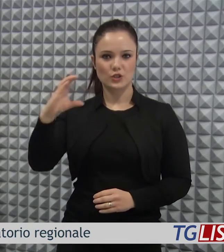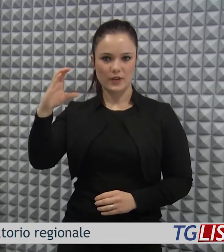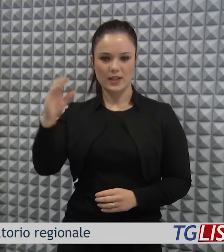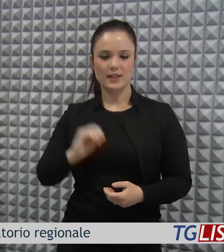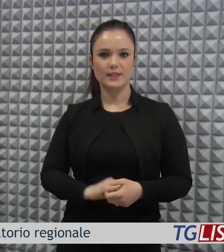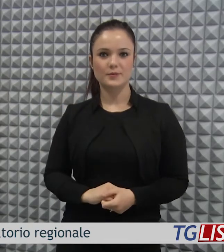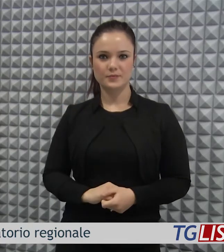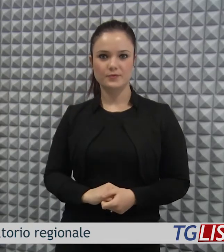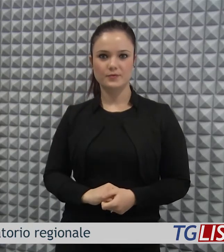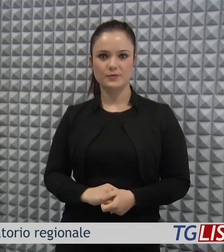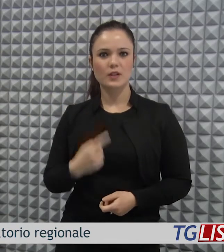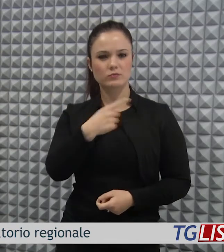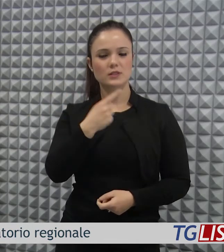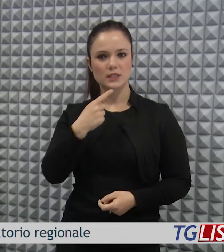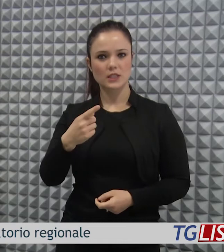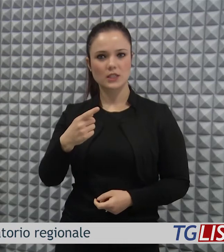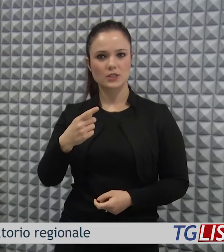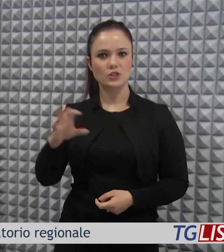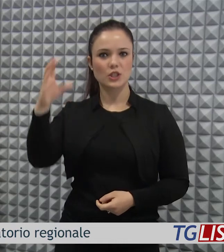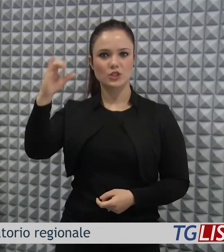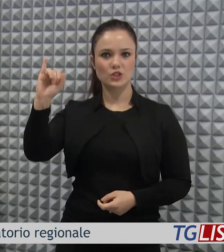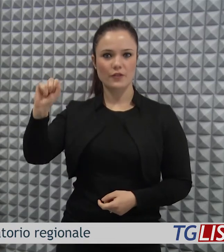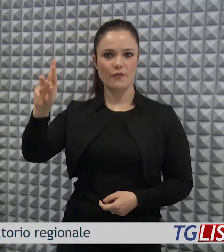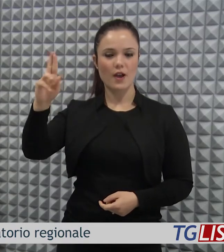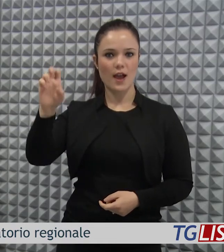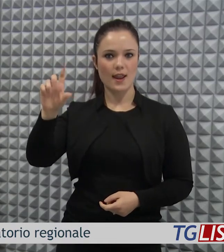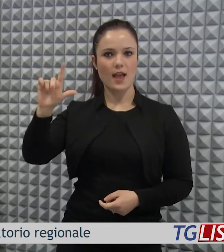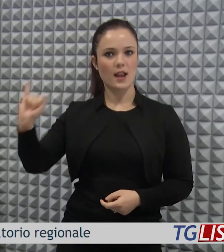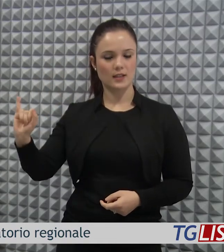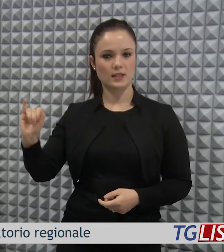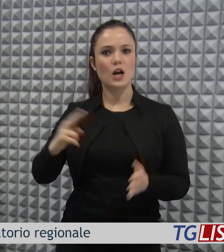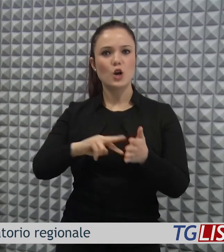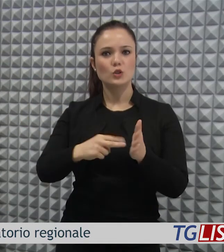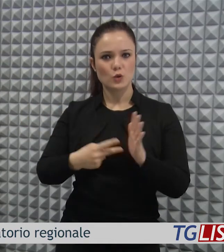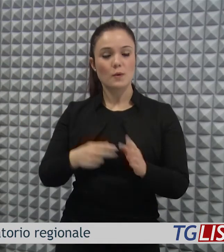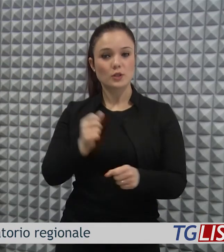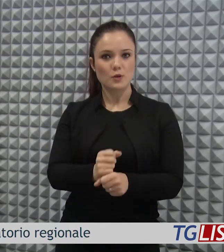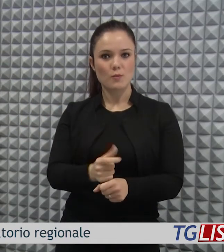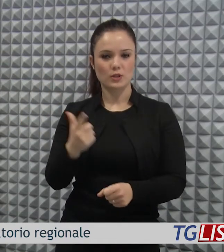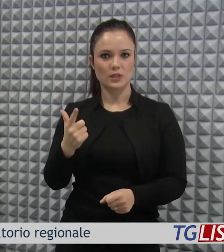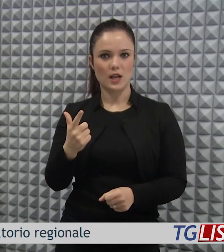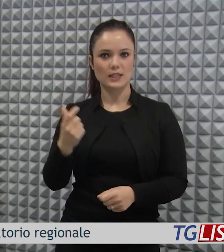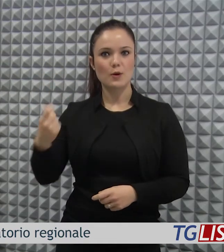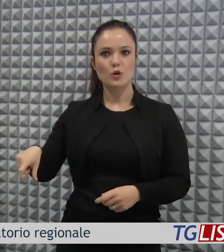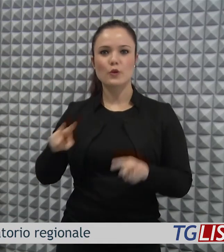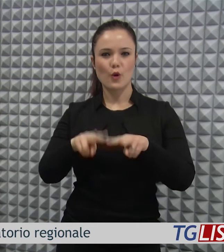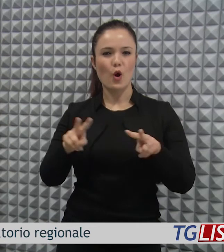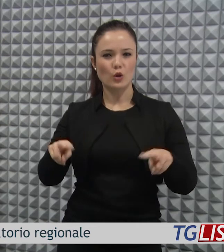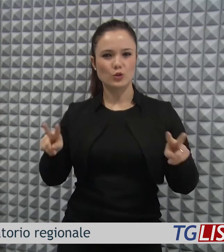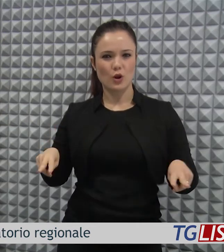Cifarelli. Si tratta, afferma Cifarelli, di uno strumento molto importante per